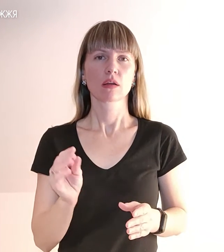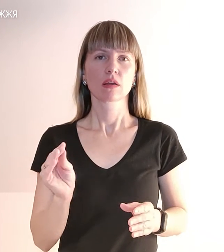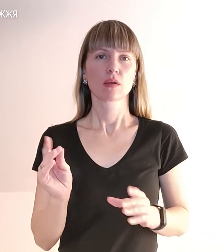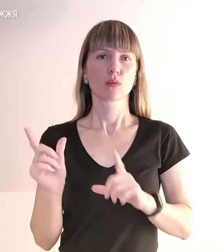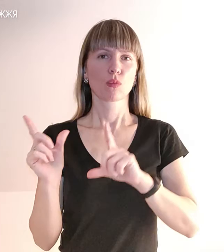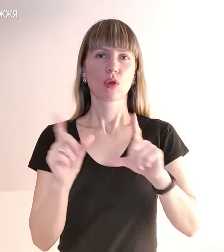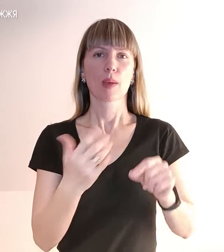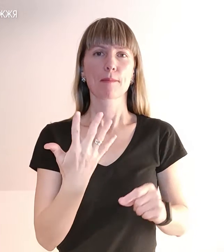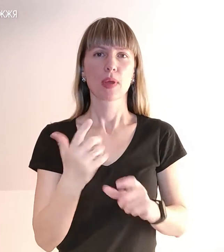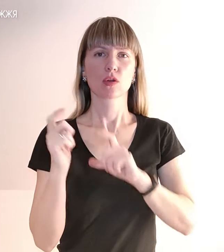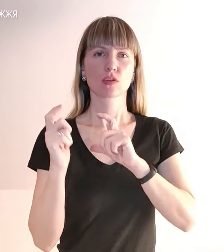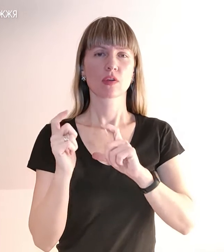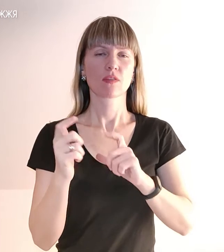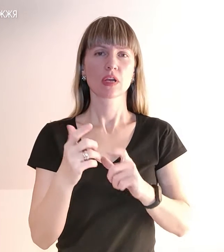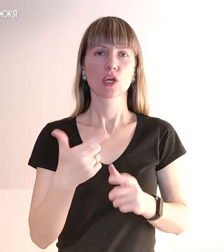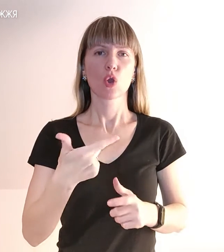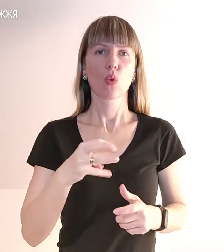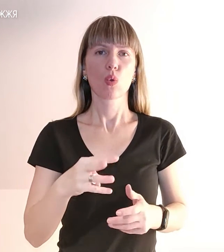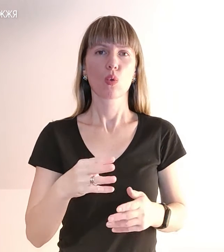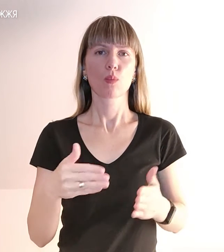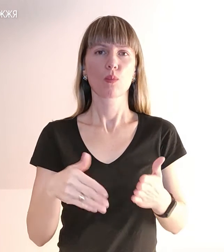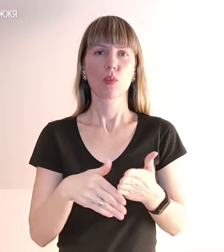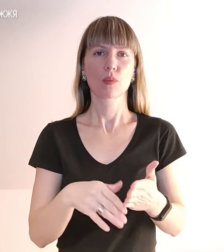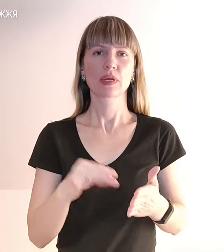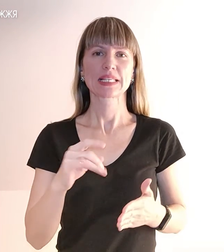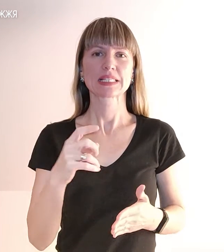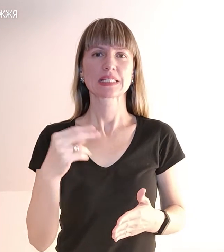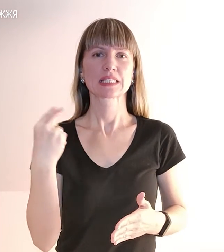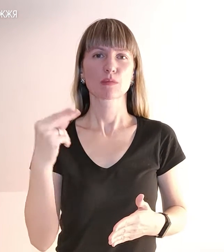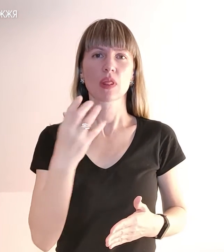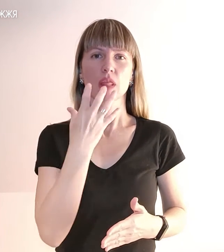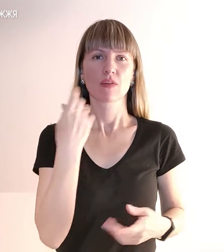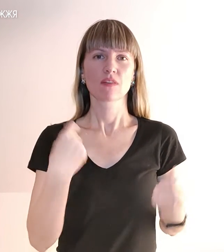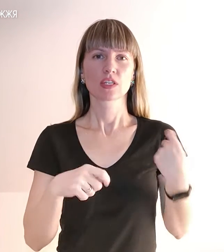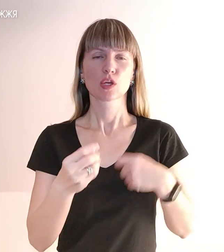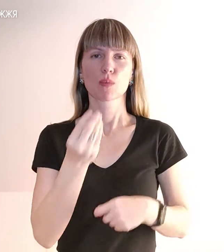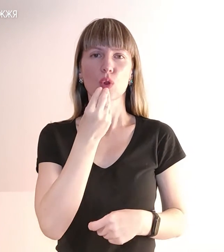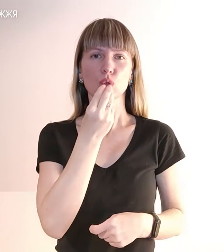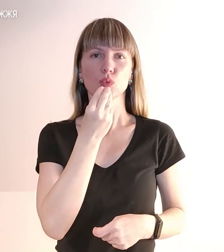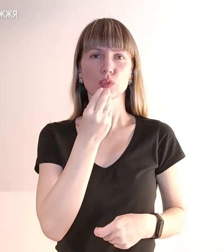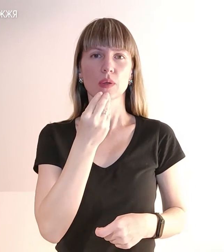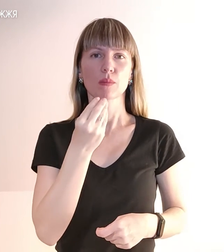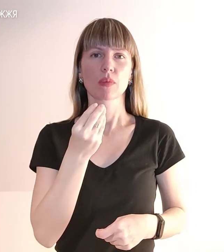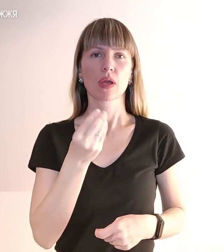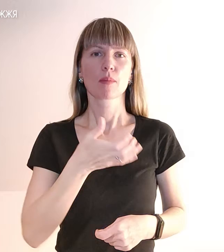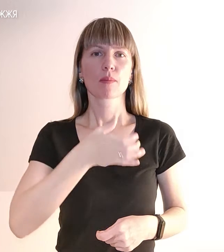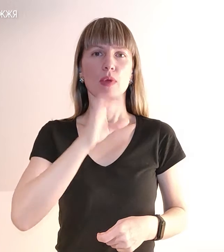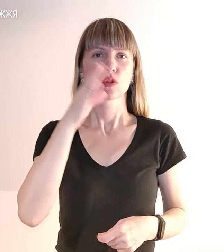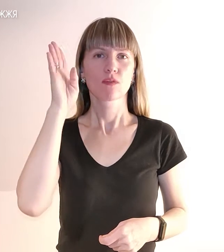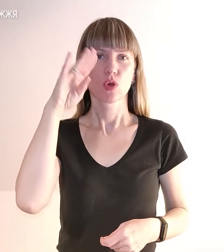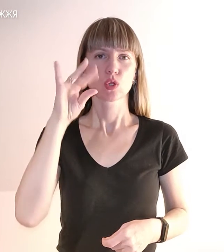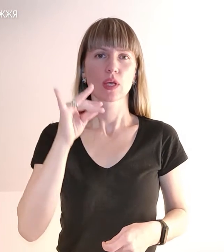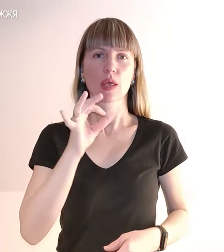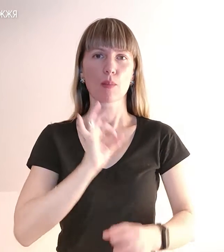гуманітарною допомогою із Запоріжжя. Зокрема, теплими речими, продуктами харчування, водною водою та медикаментами.